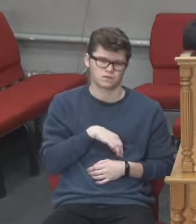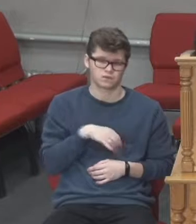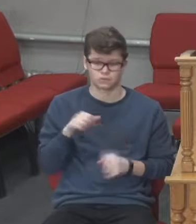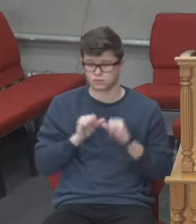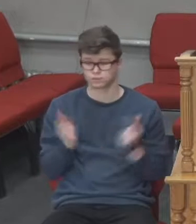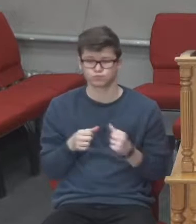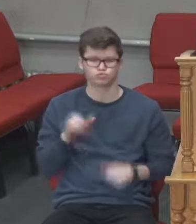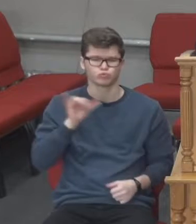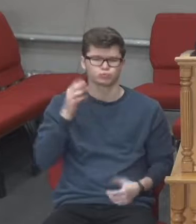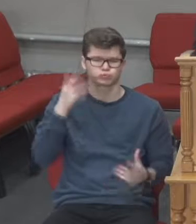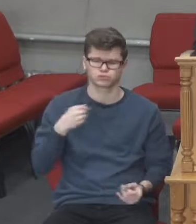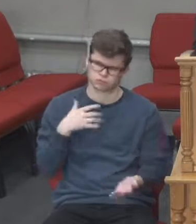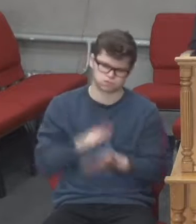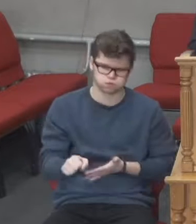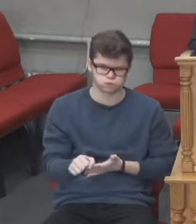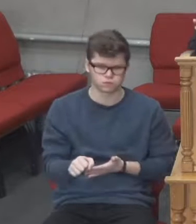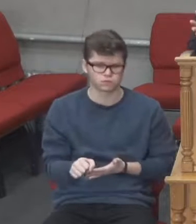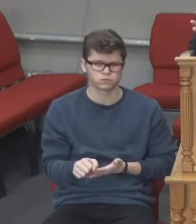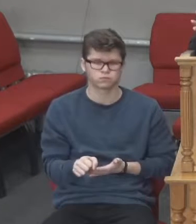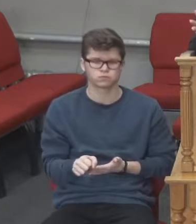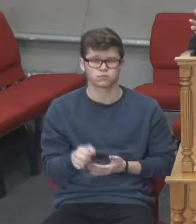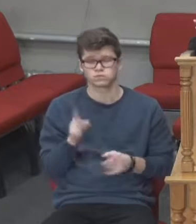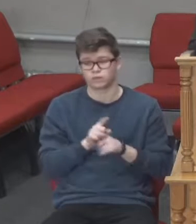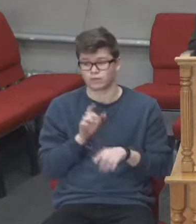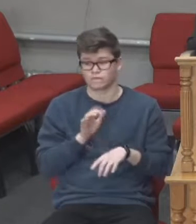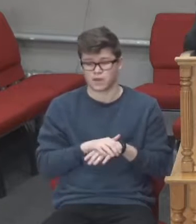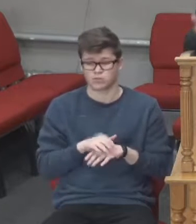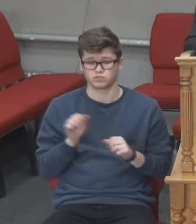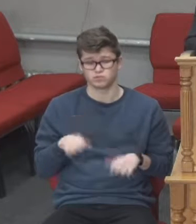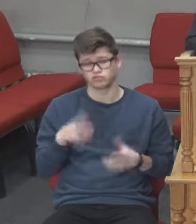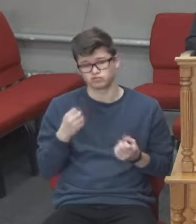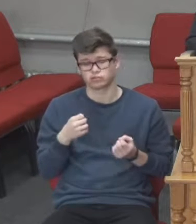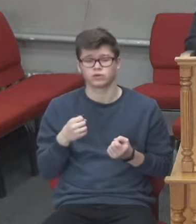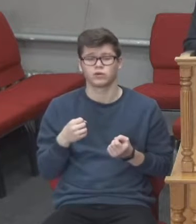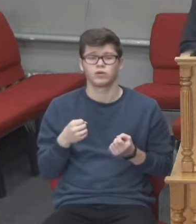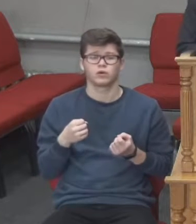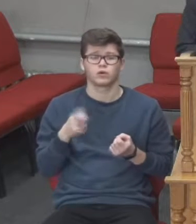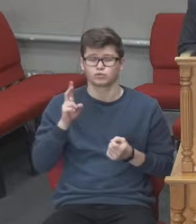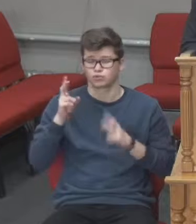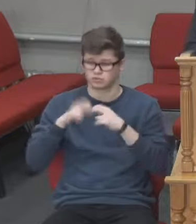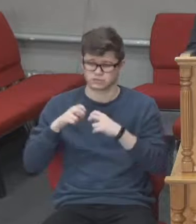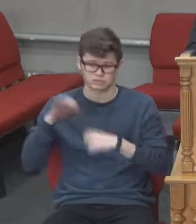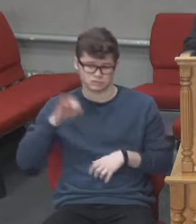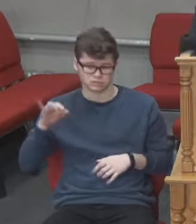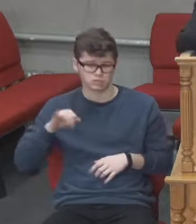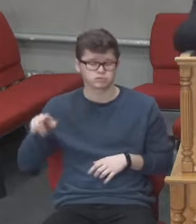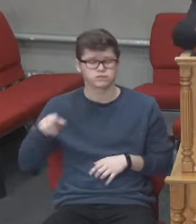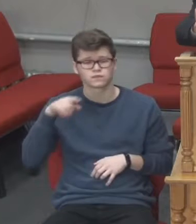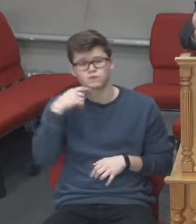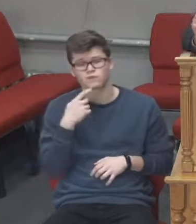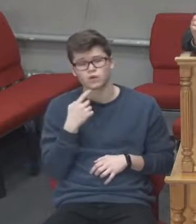І ще один факт, можливо, але так дехто з дослідників каже, що